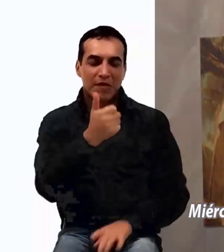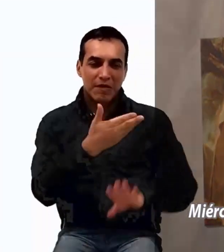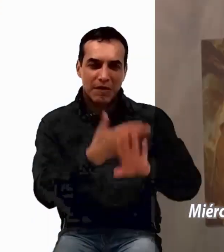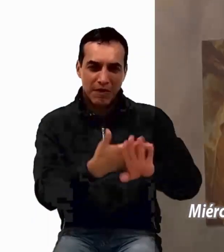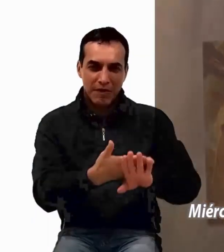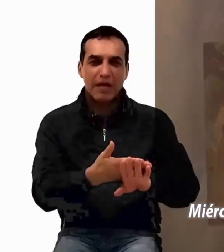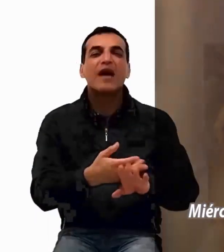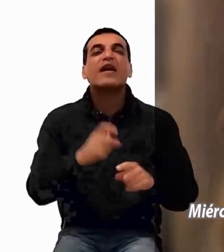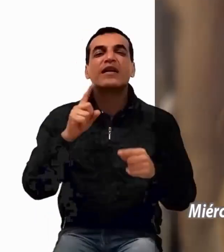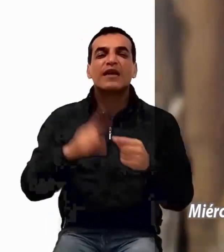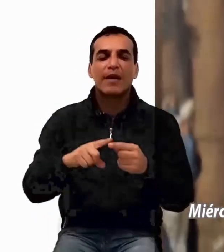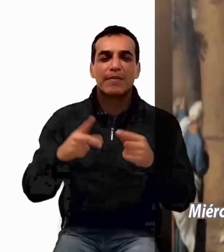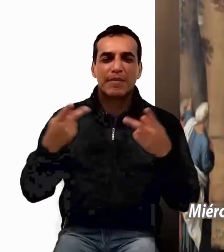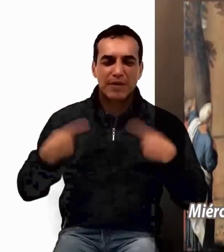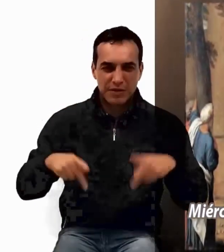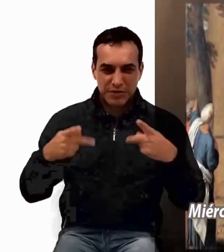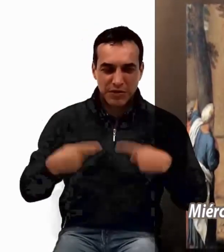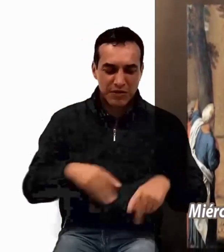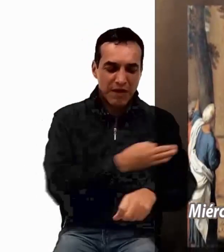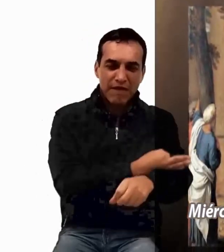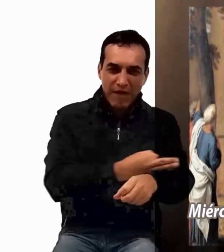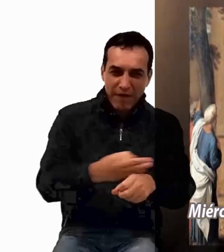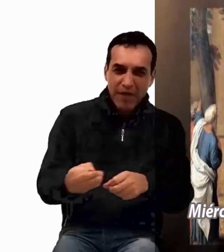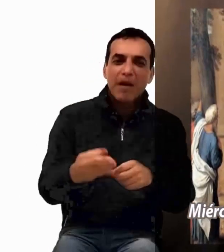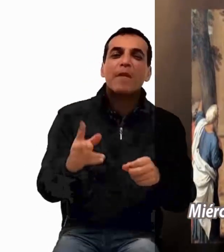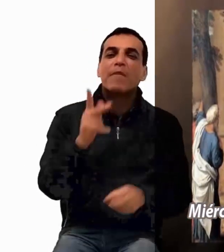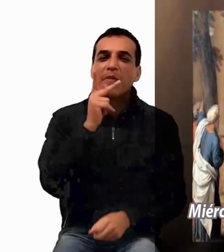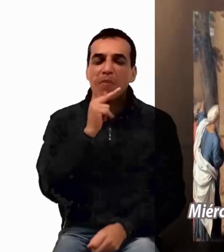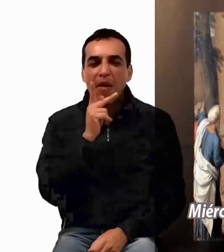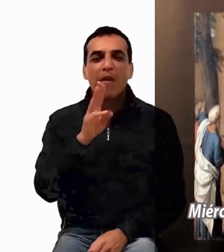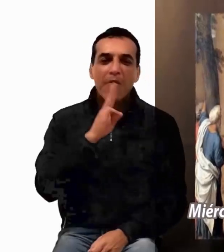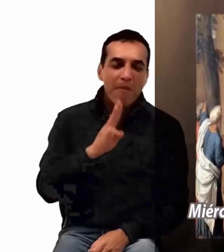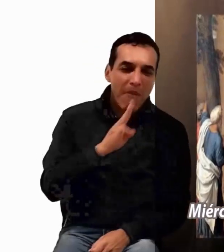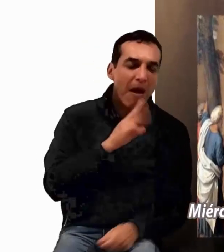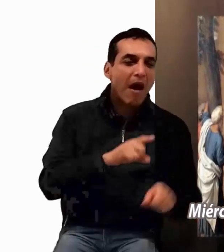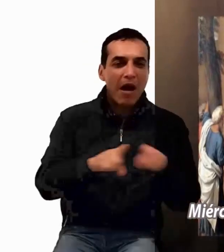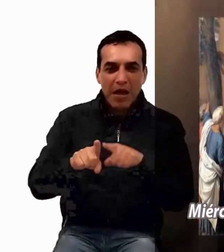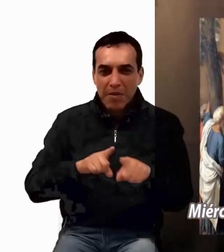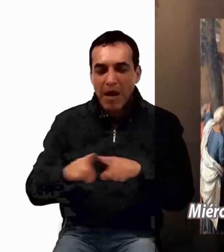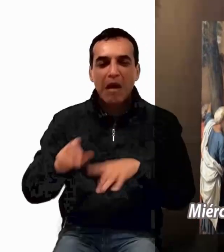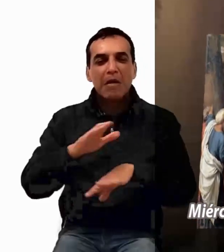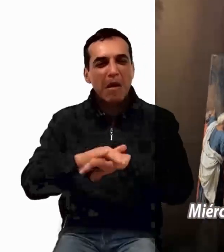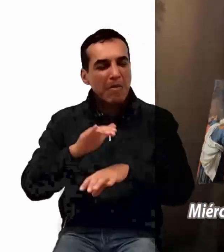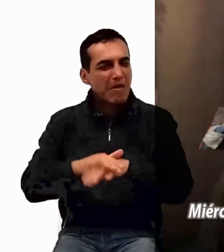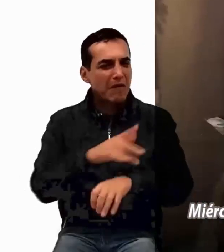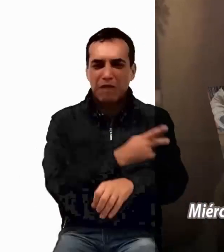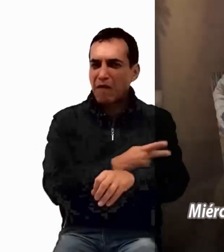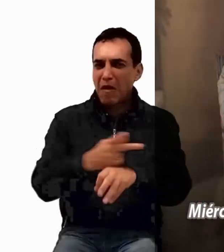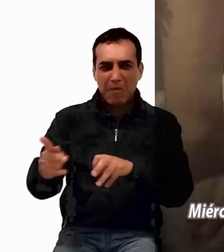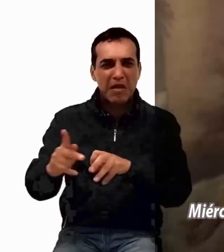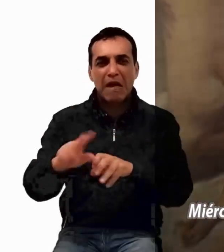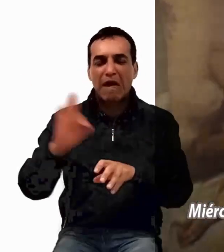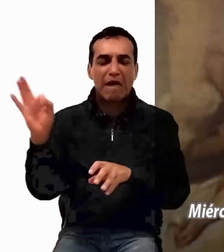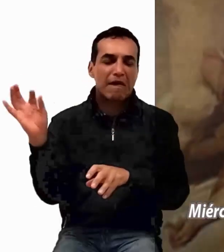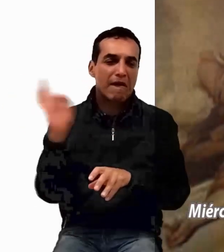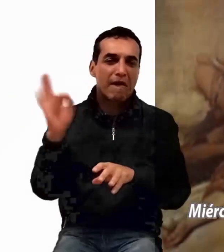padres, hermanos, parientes y amigos. Matarán a algunos de ustedes, y todos los